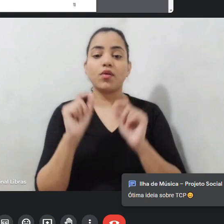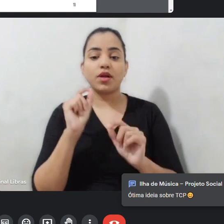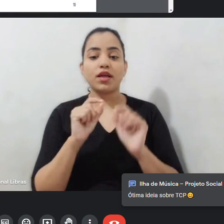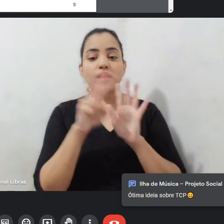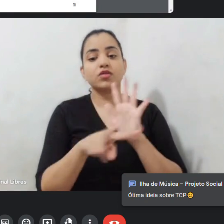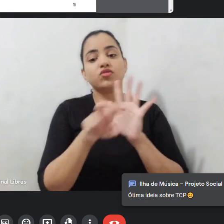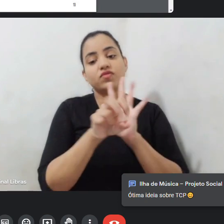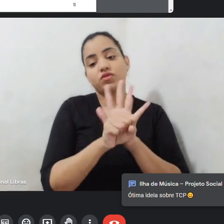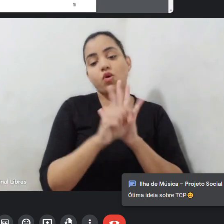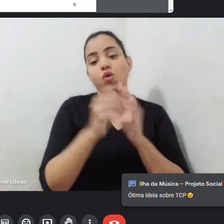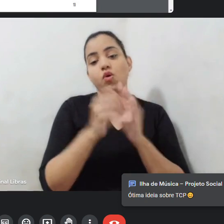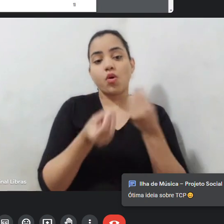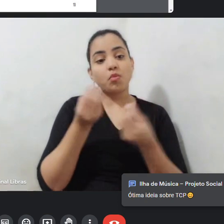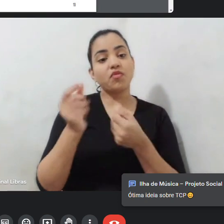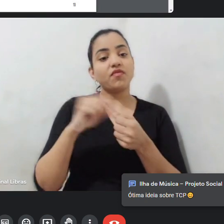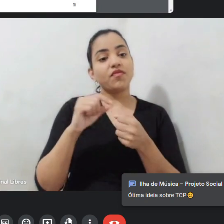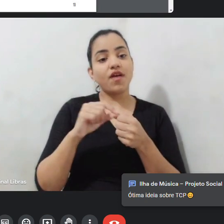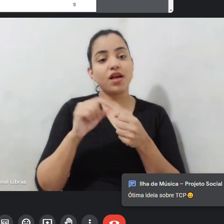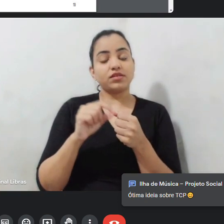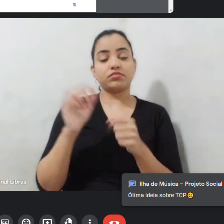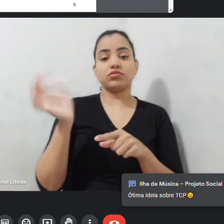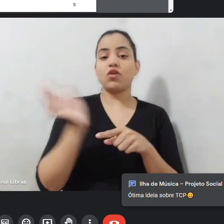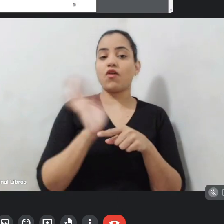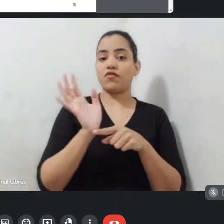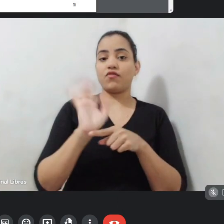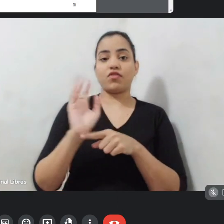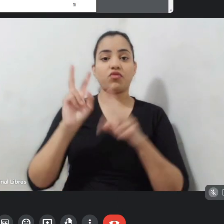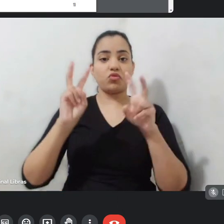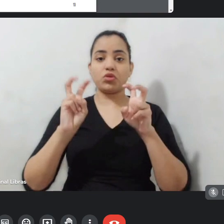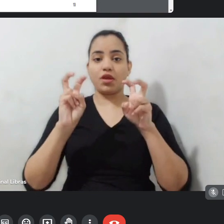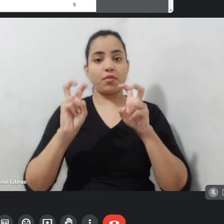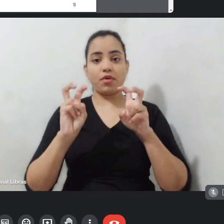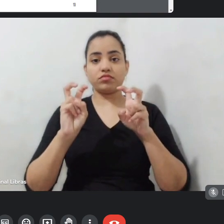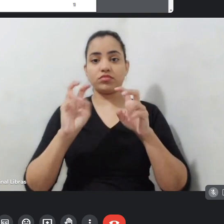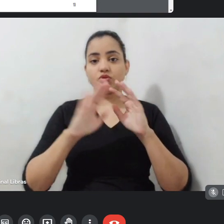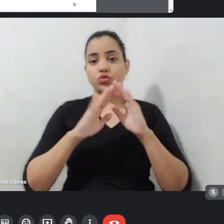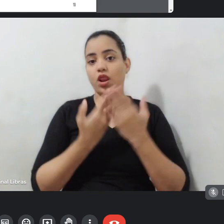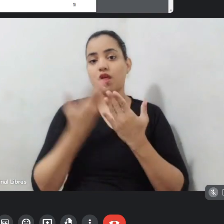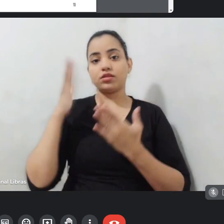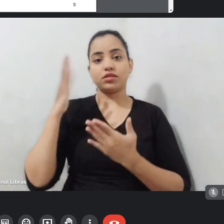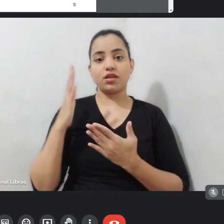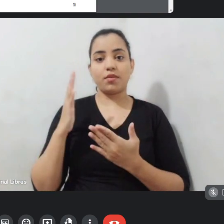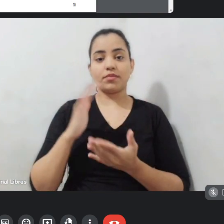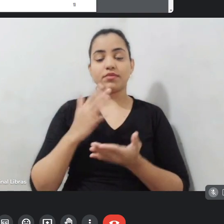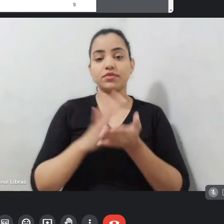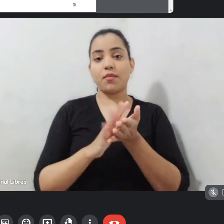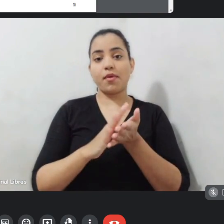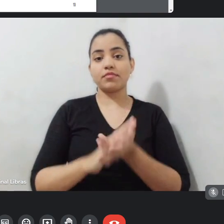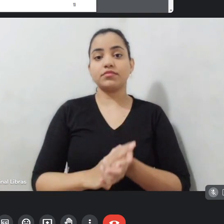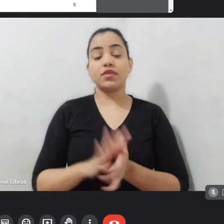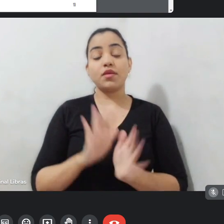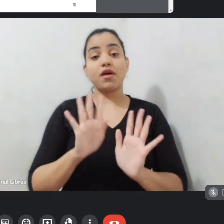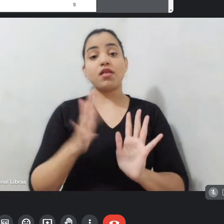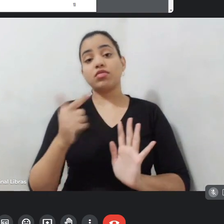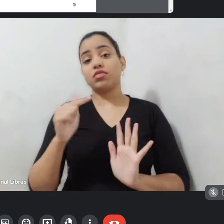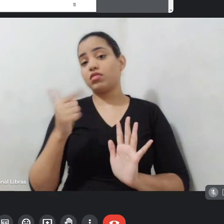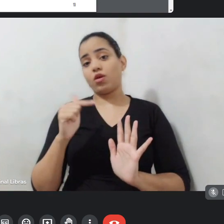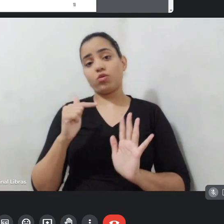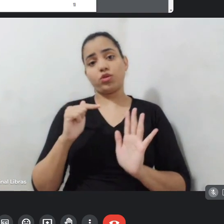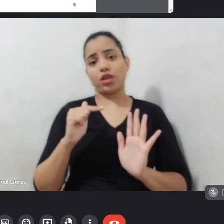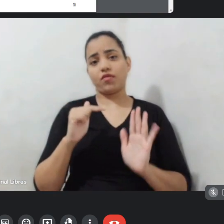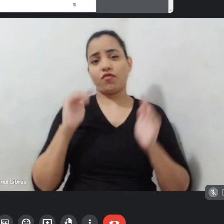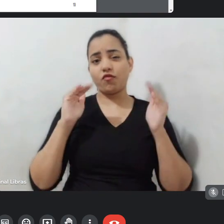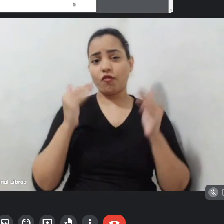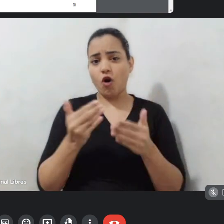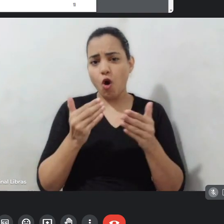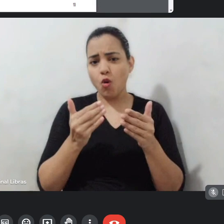vou fazer um documentário sobre o tema da escola do samba, mas não tem, não existe esse recorte específico, tão específico. inclusive,